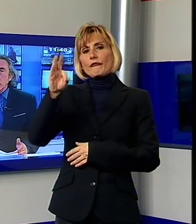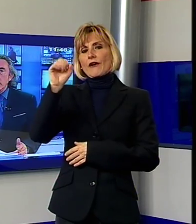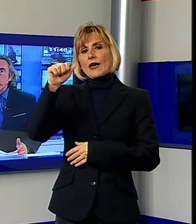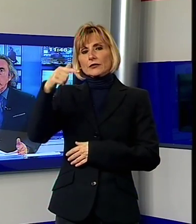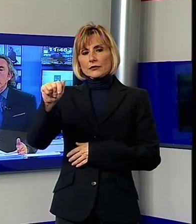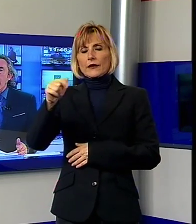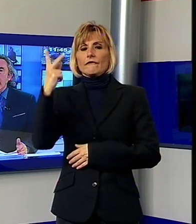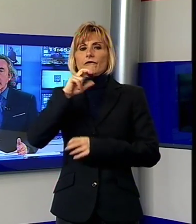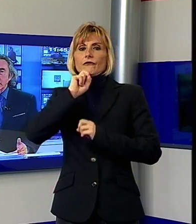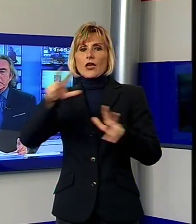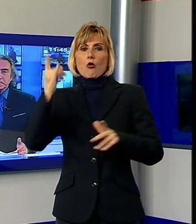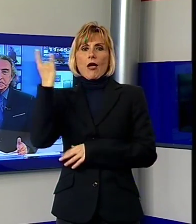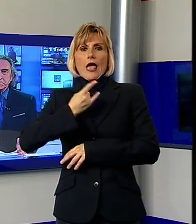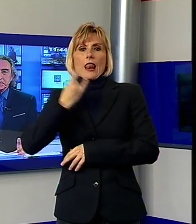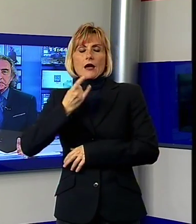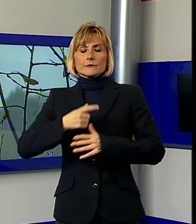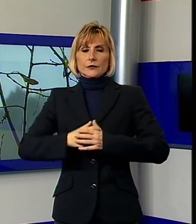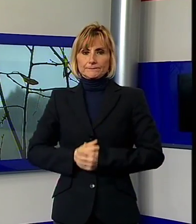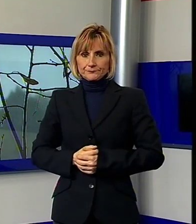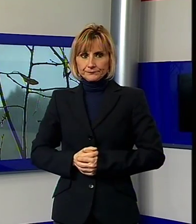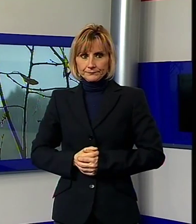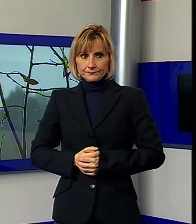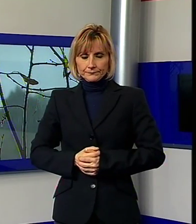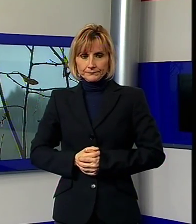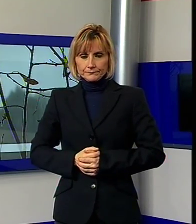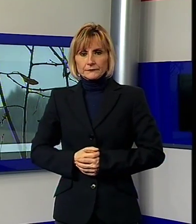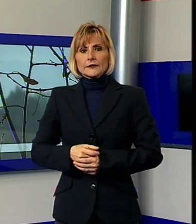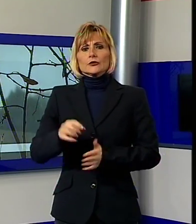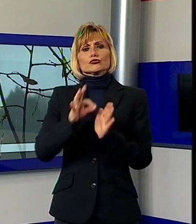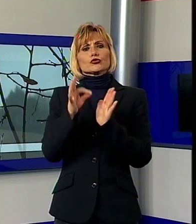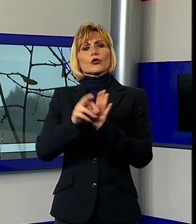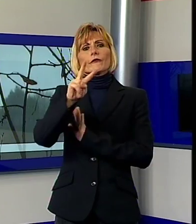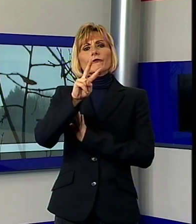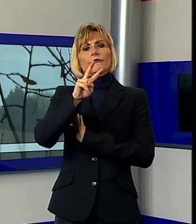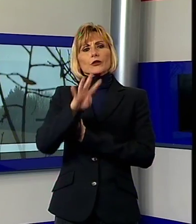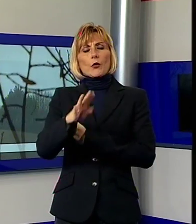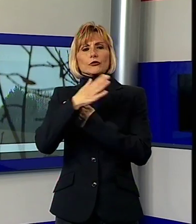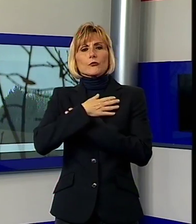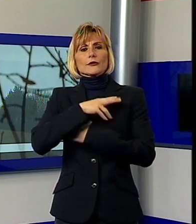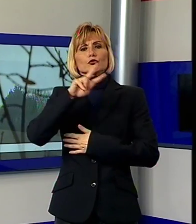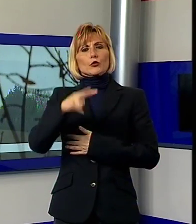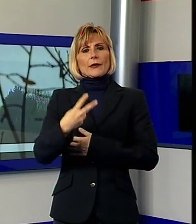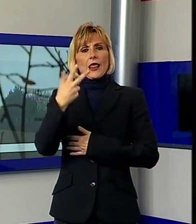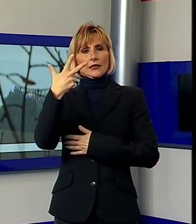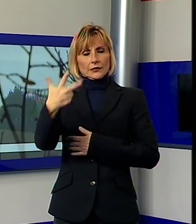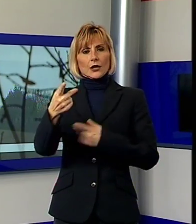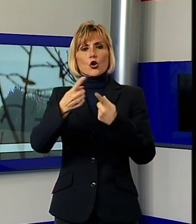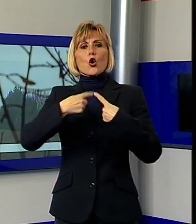e proprio allarme. Nel lontano 24 maggio del 2003 il Consiglio del Parco delle Alpi Apuane